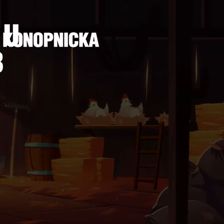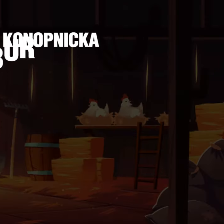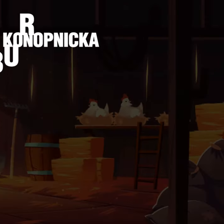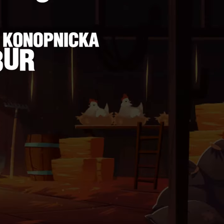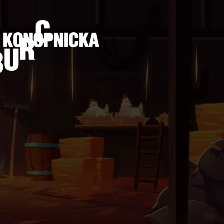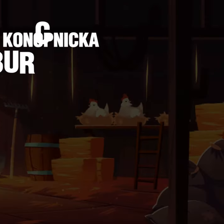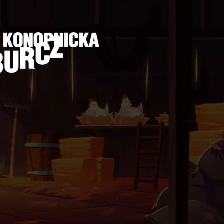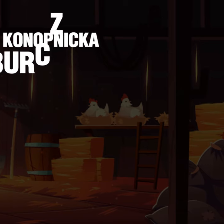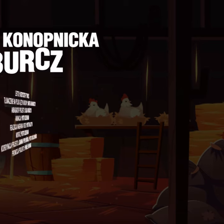Tj.